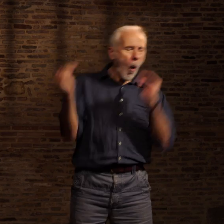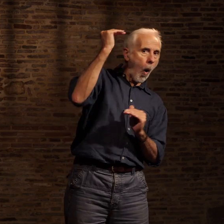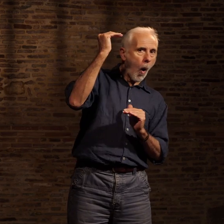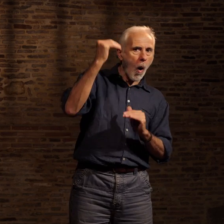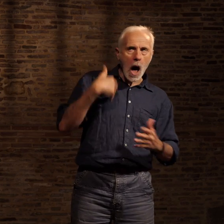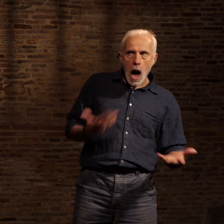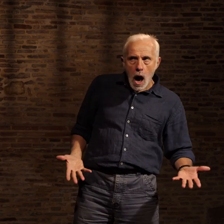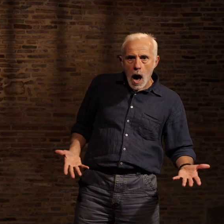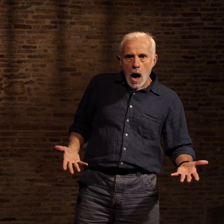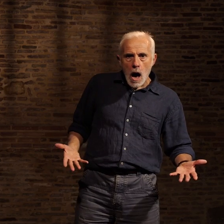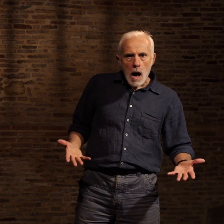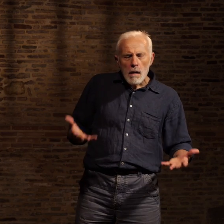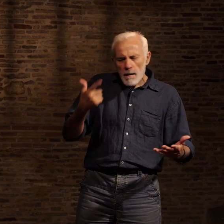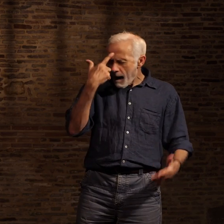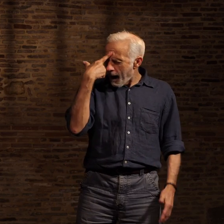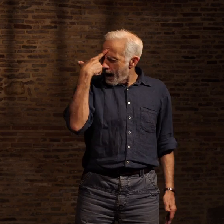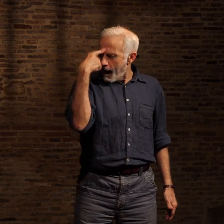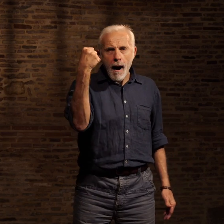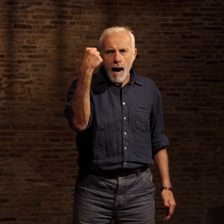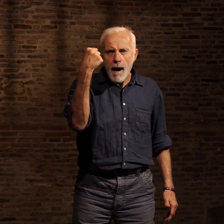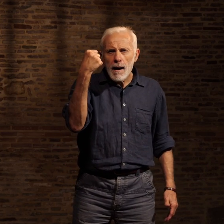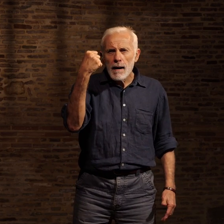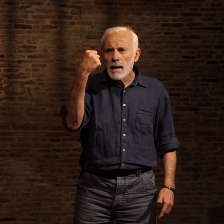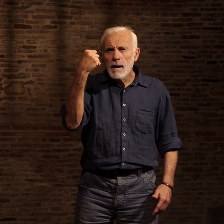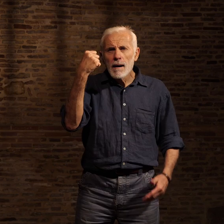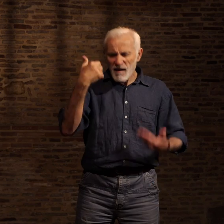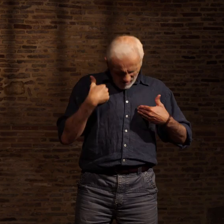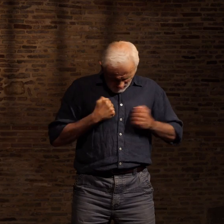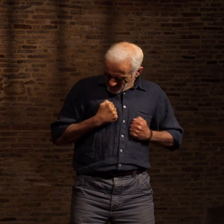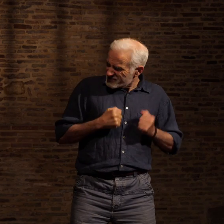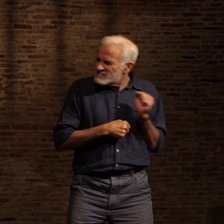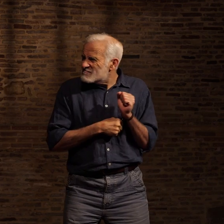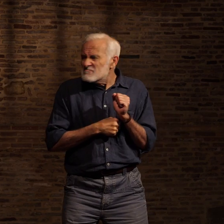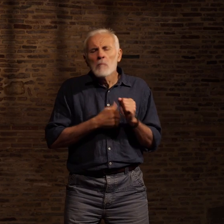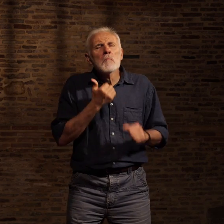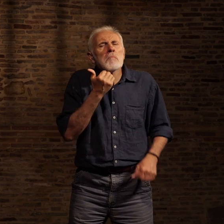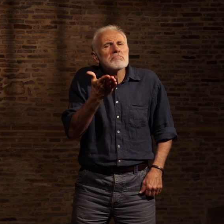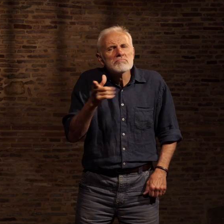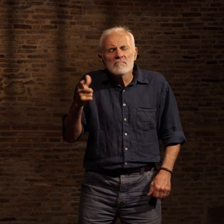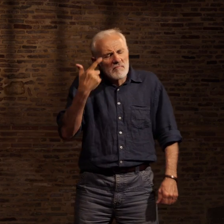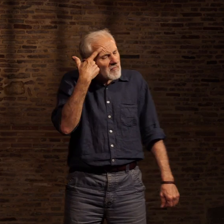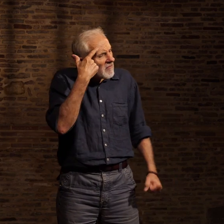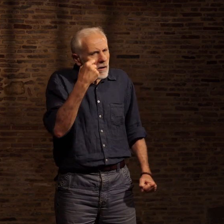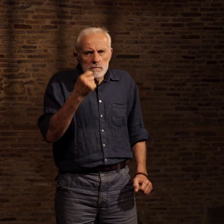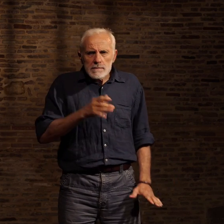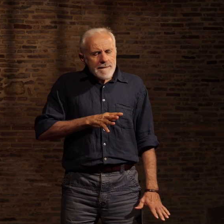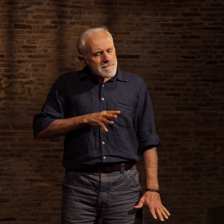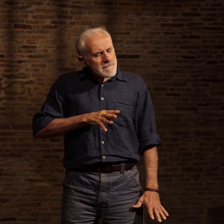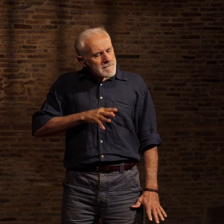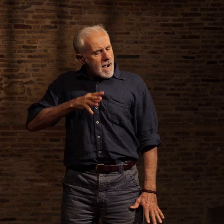supérieur. Sa force d'âme dépassait n'importe laquelle de mes qualités physiques. C'était un homme d'une fierté farouche qui n